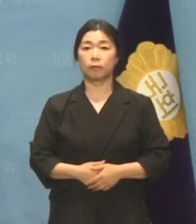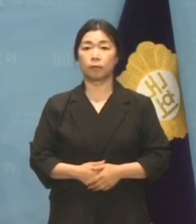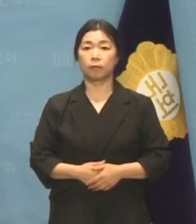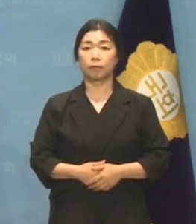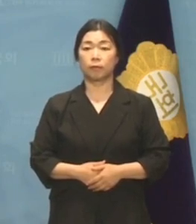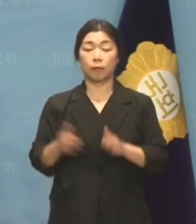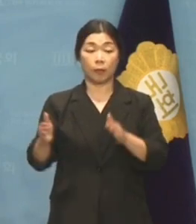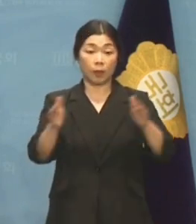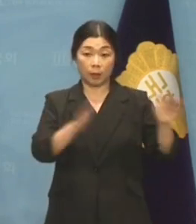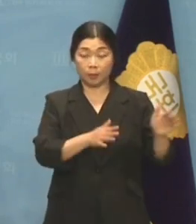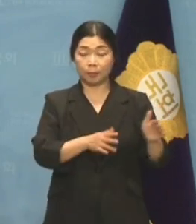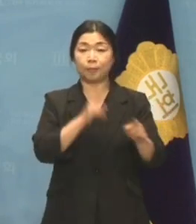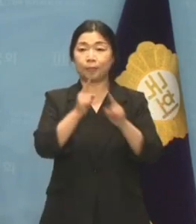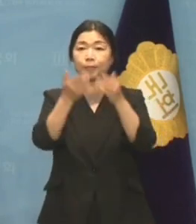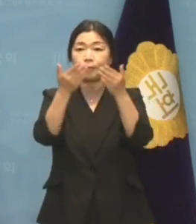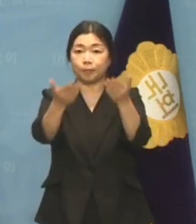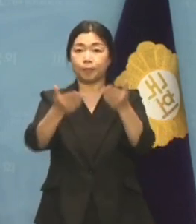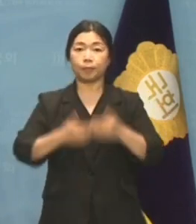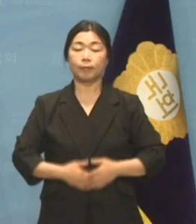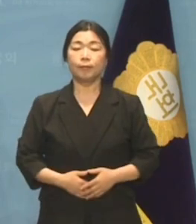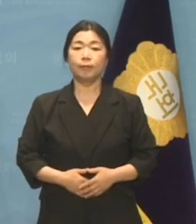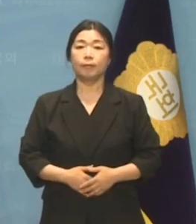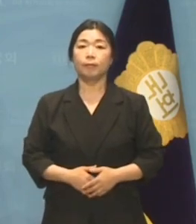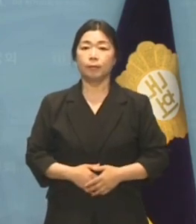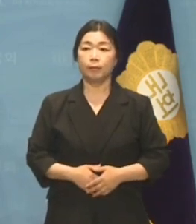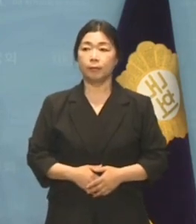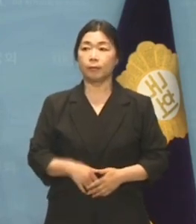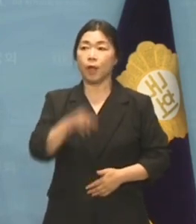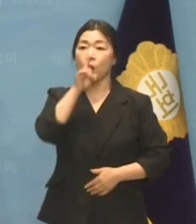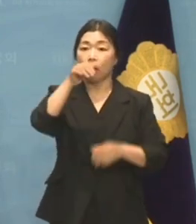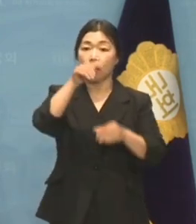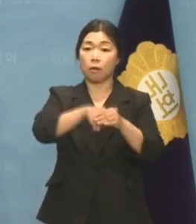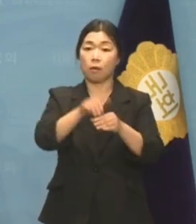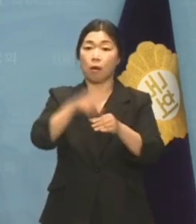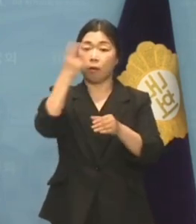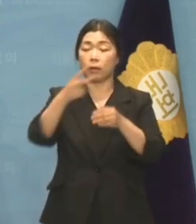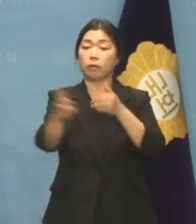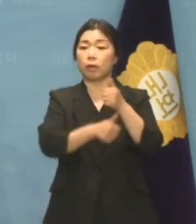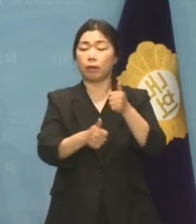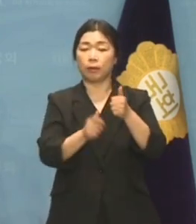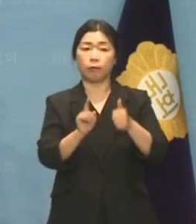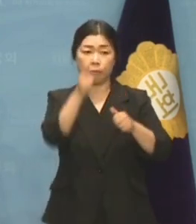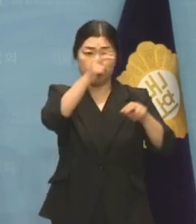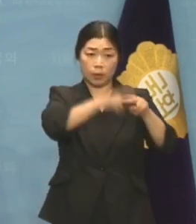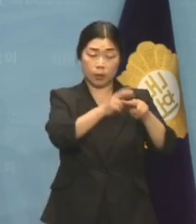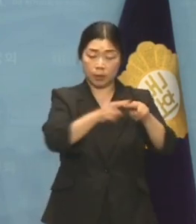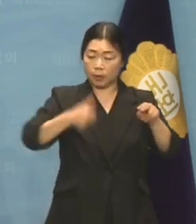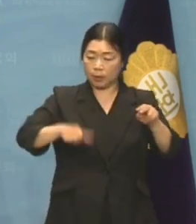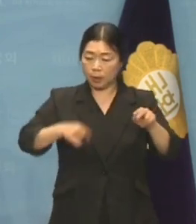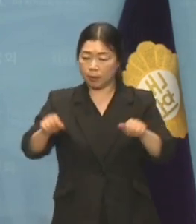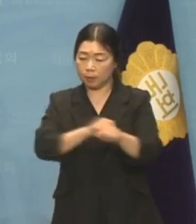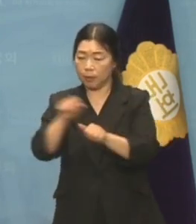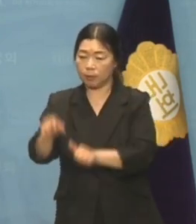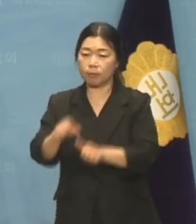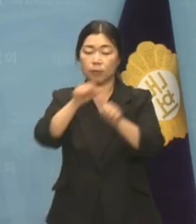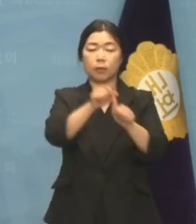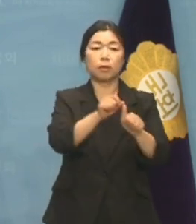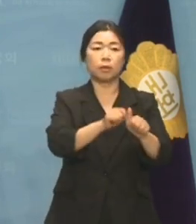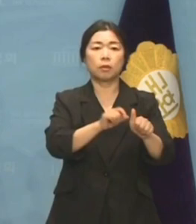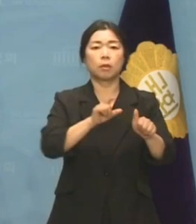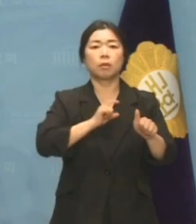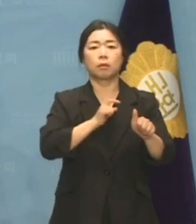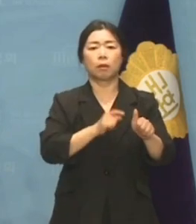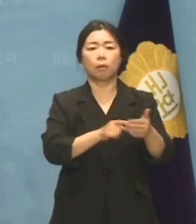다음 논평 시작하겠습니다. 중앙선거 관련해 고위직 자녀 특혜 채용 의혹이 속속